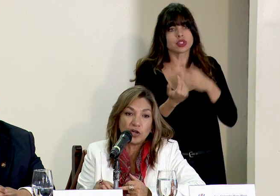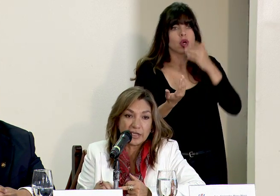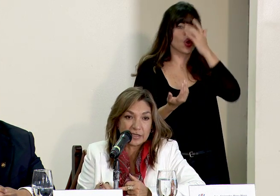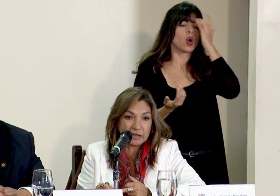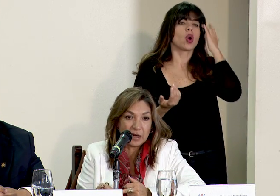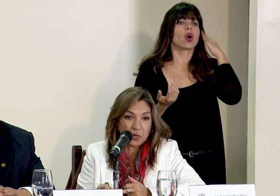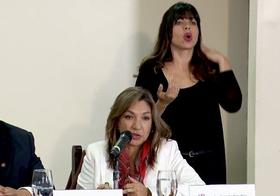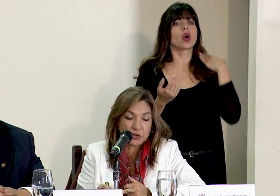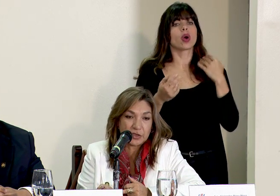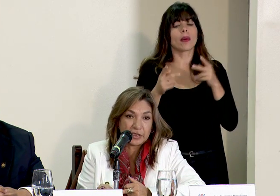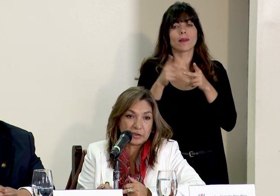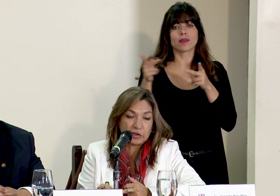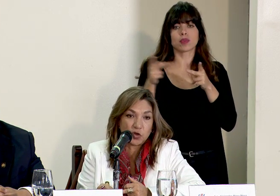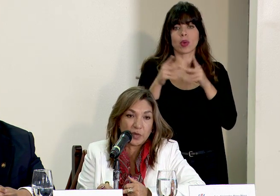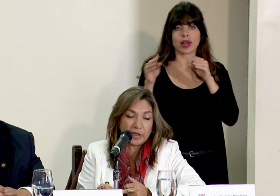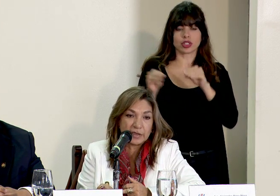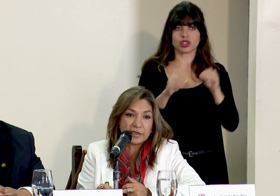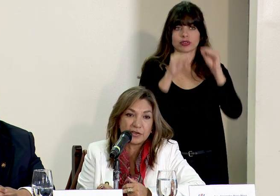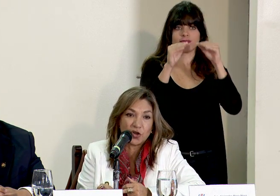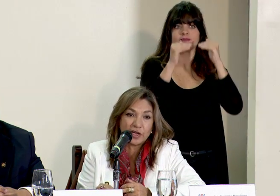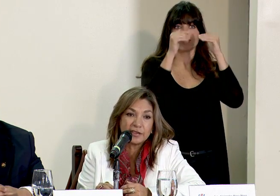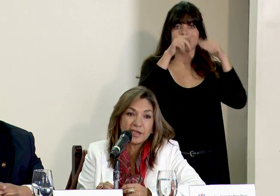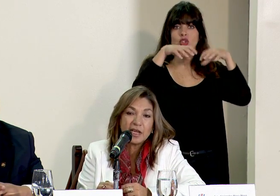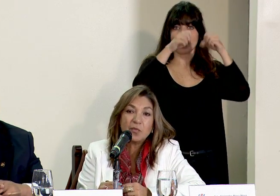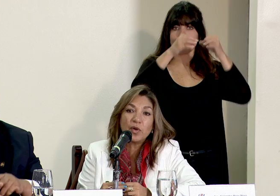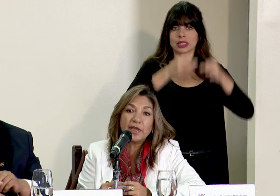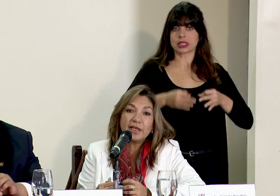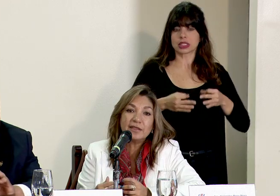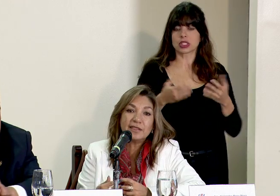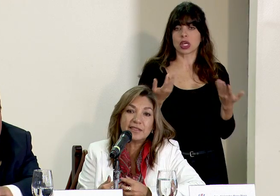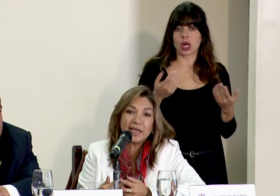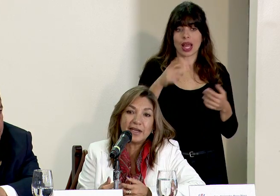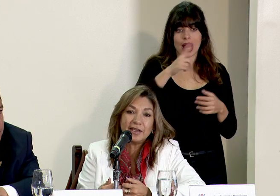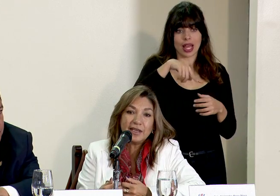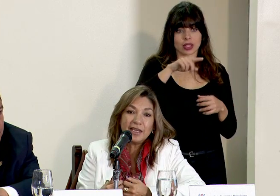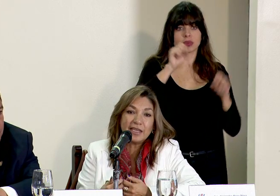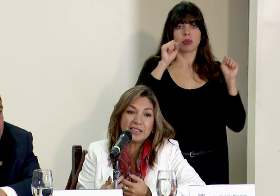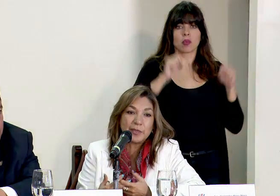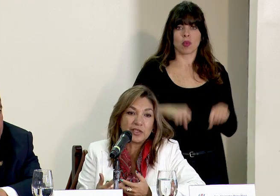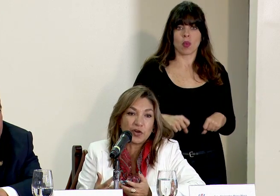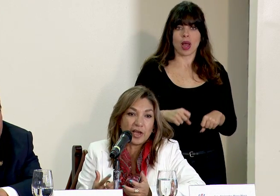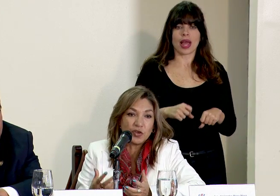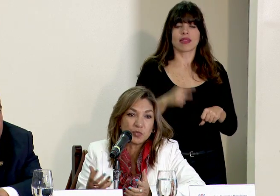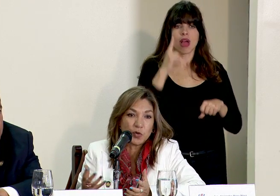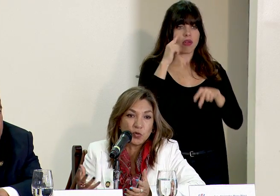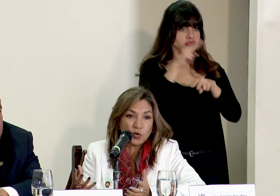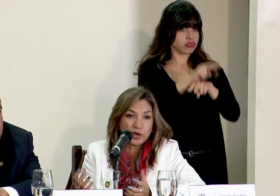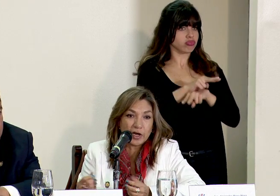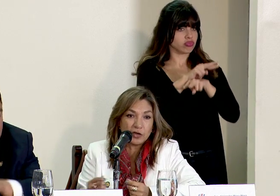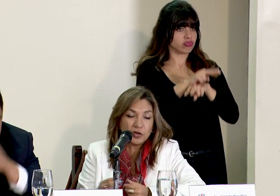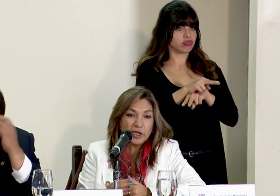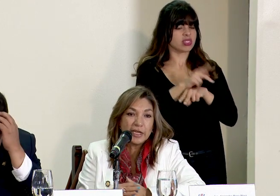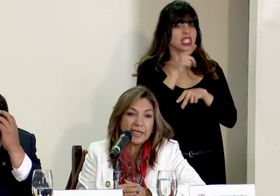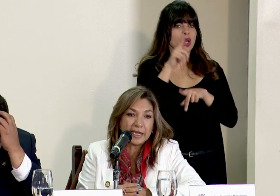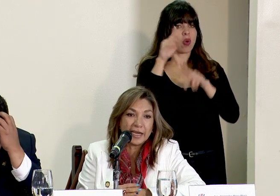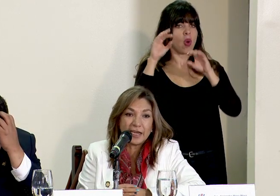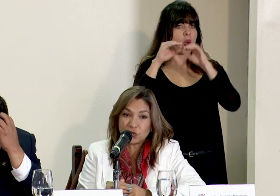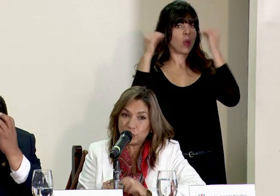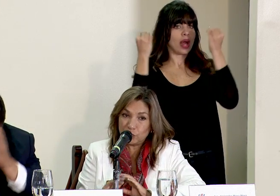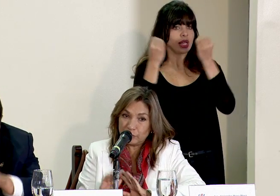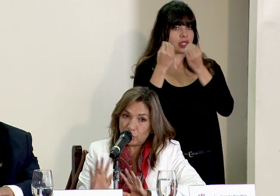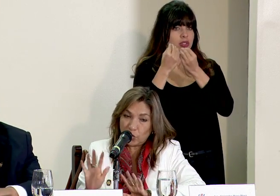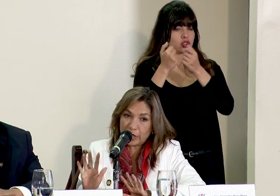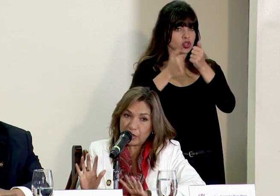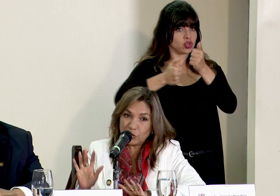con ascender a puestos de toma de decisiones puedan ser inspeccionados por un órgano que